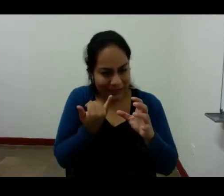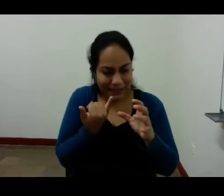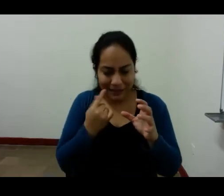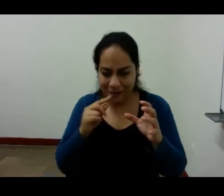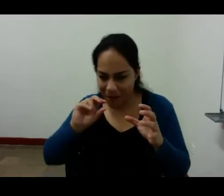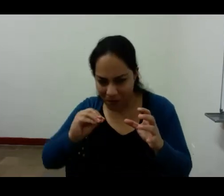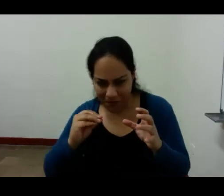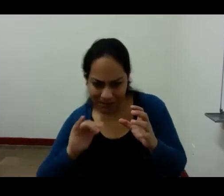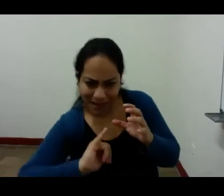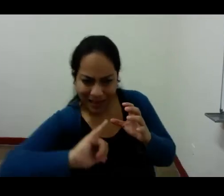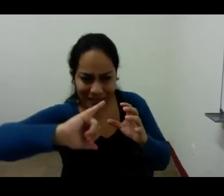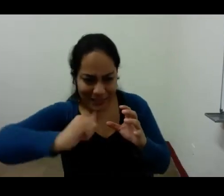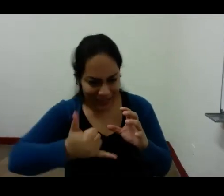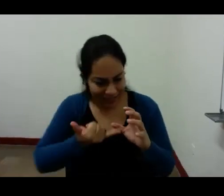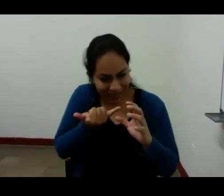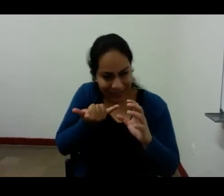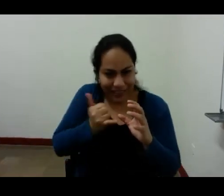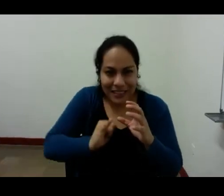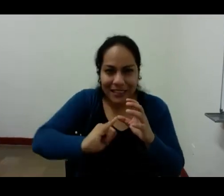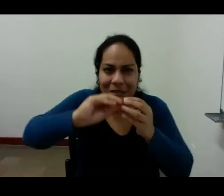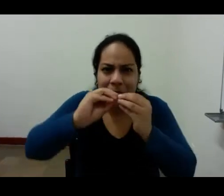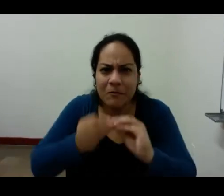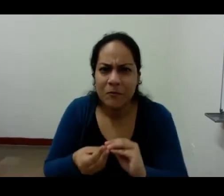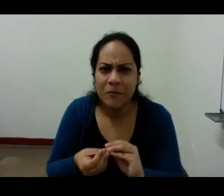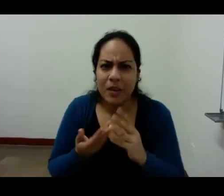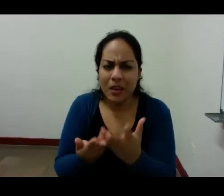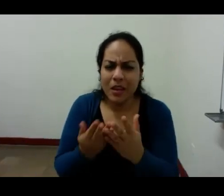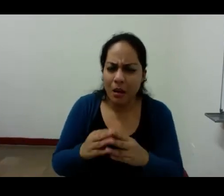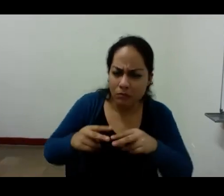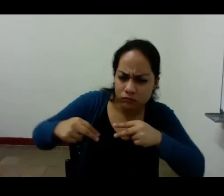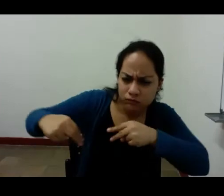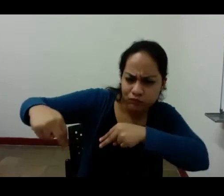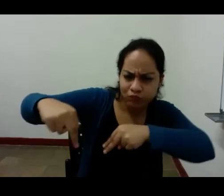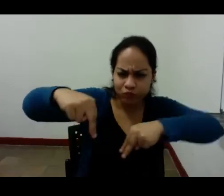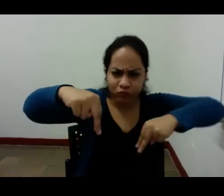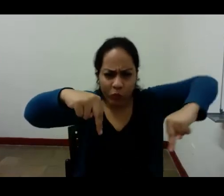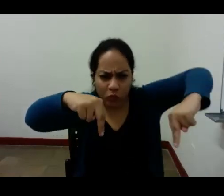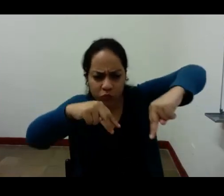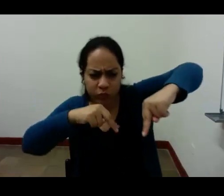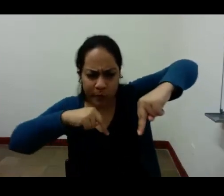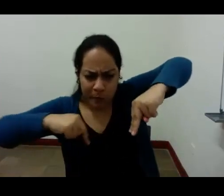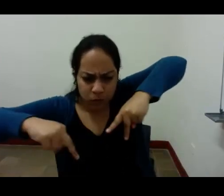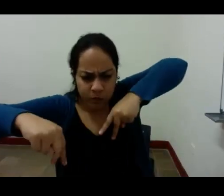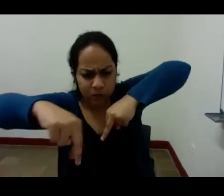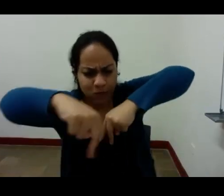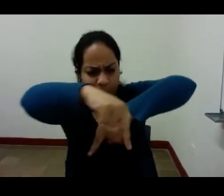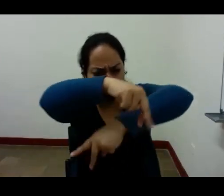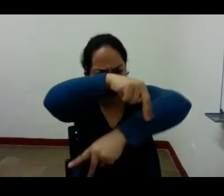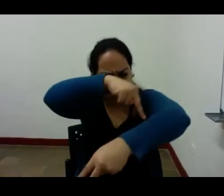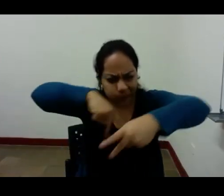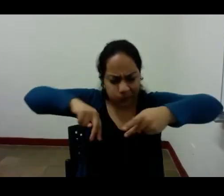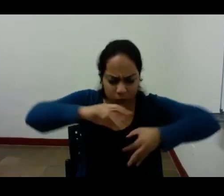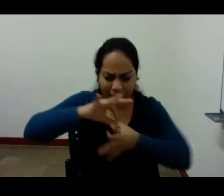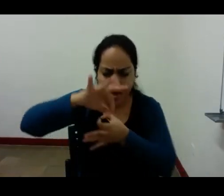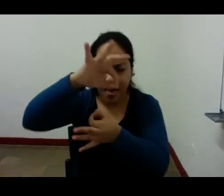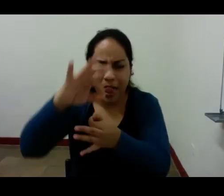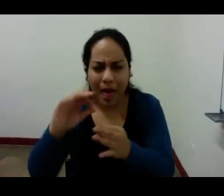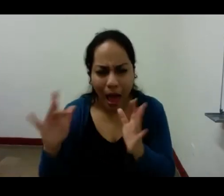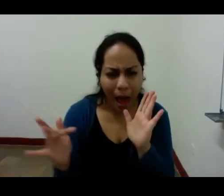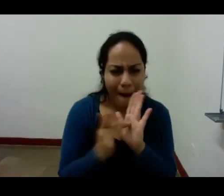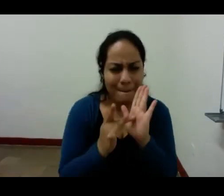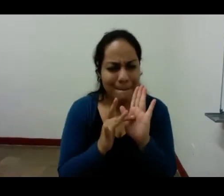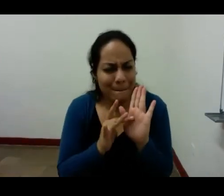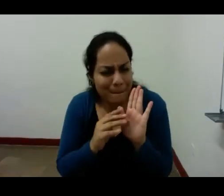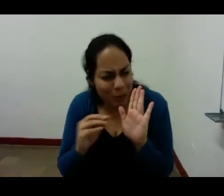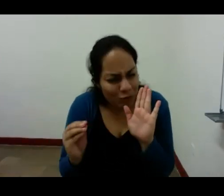transeúnte de todo hasta de mi propia alma centro abstracto de sensaciones